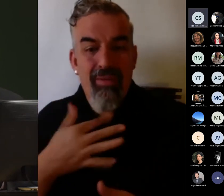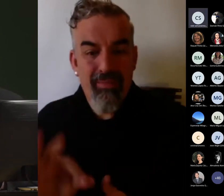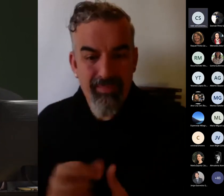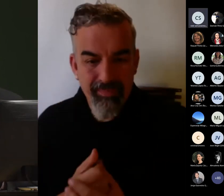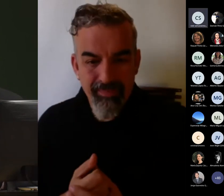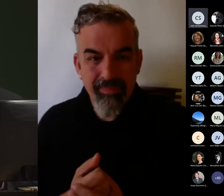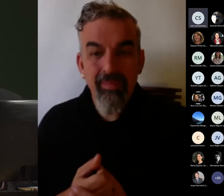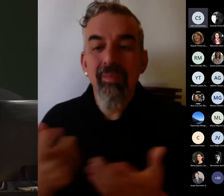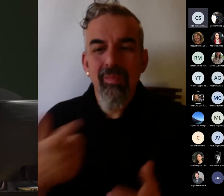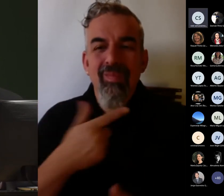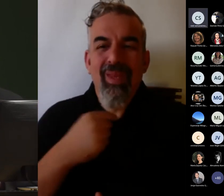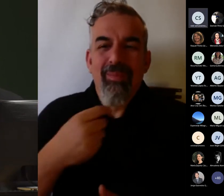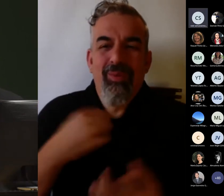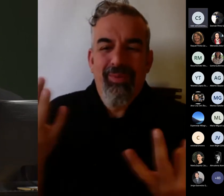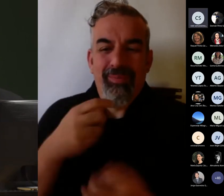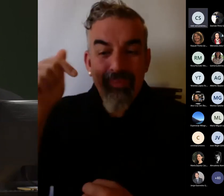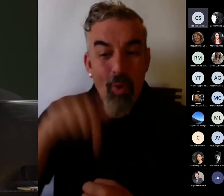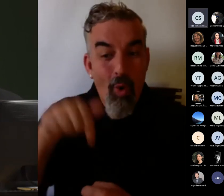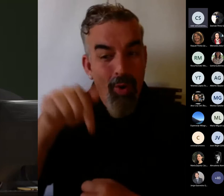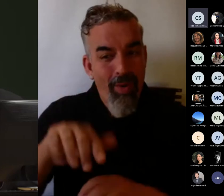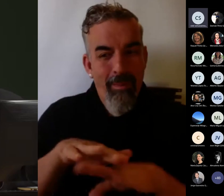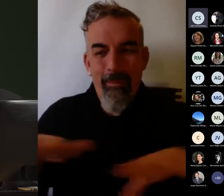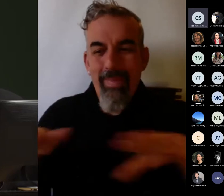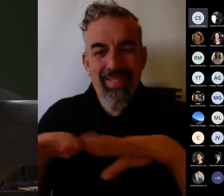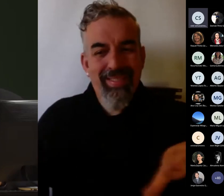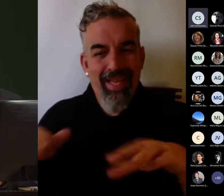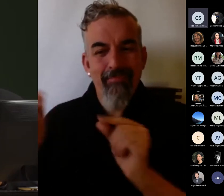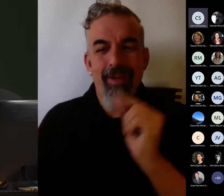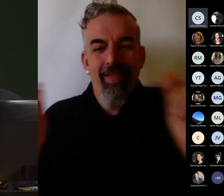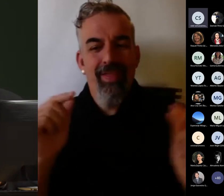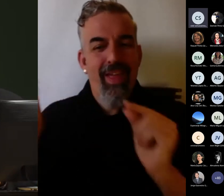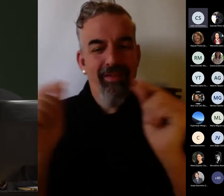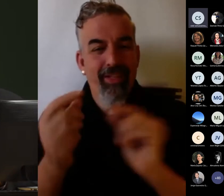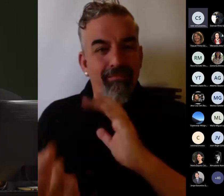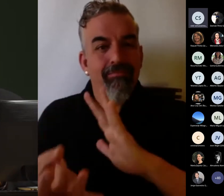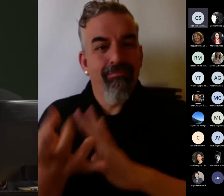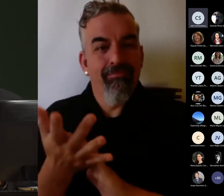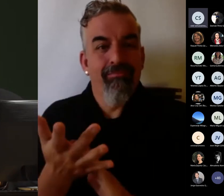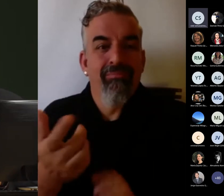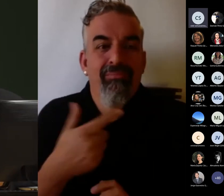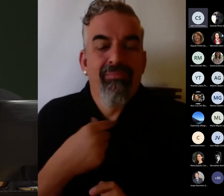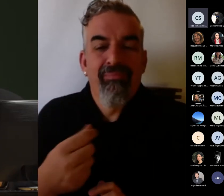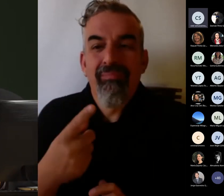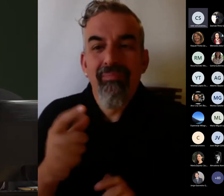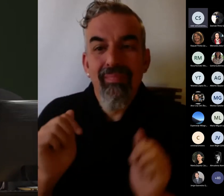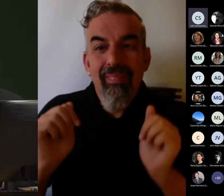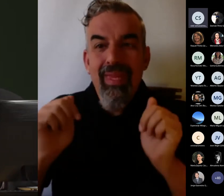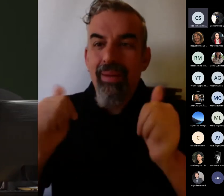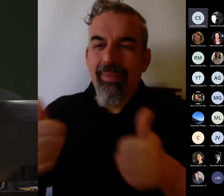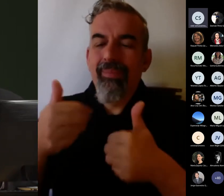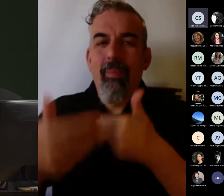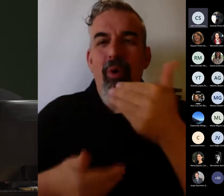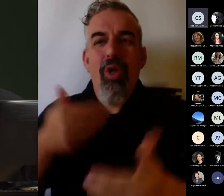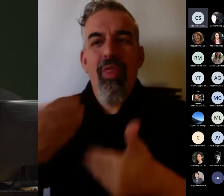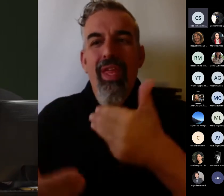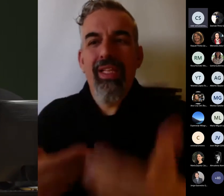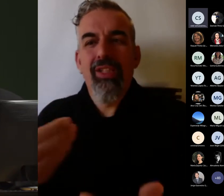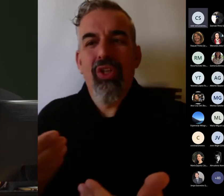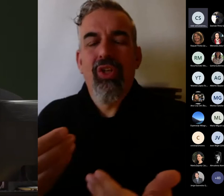Me gustaría que desde esta mesa, que comenzase un proceso de